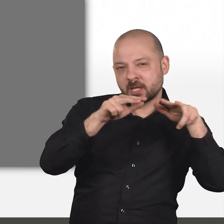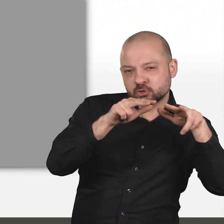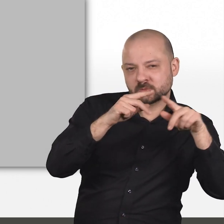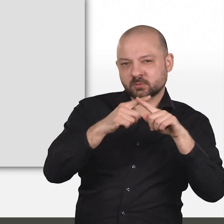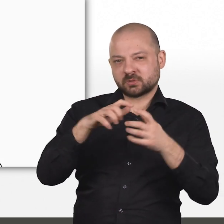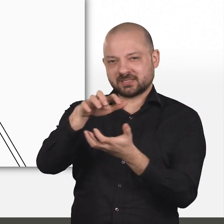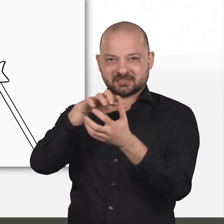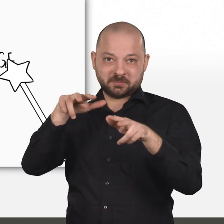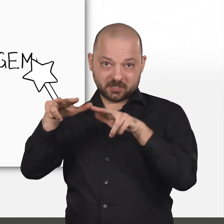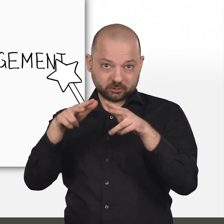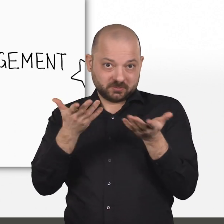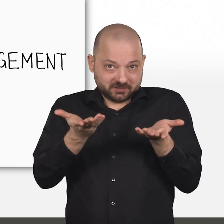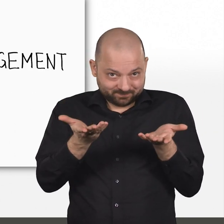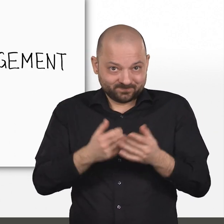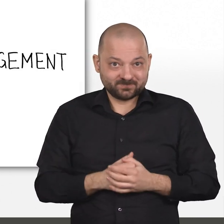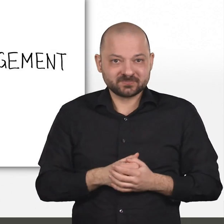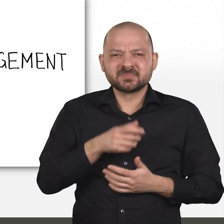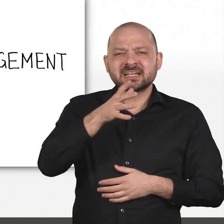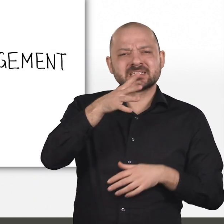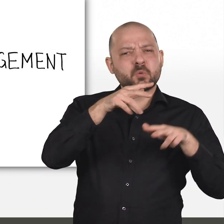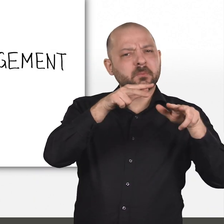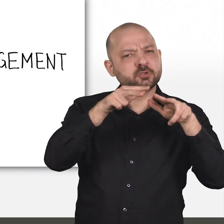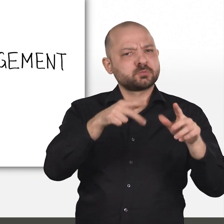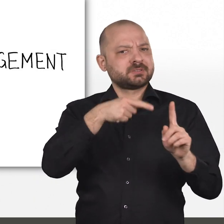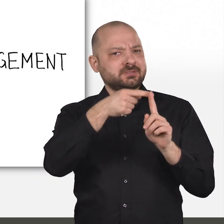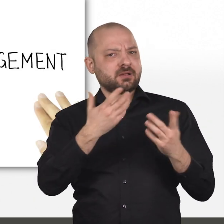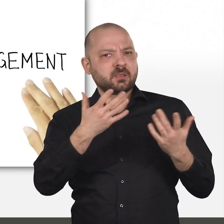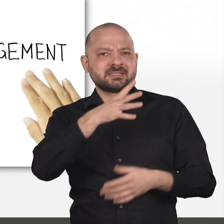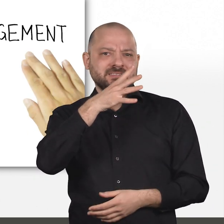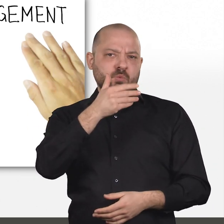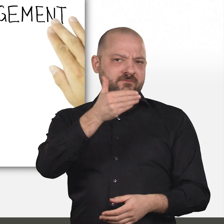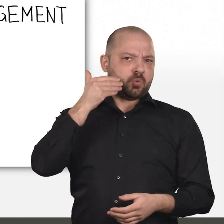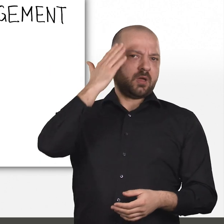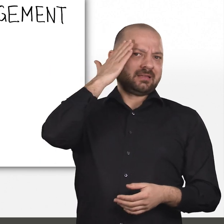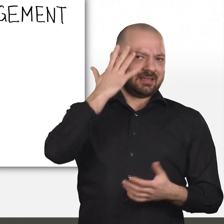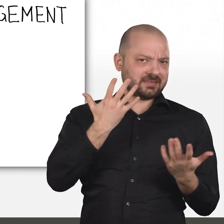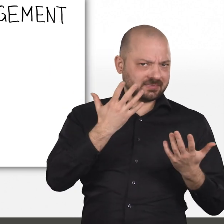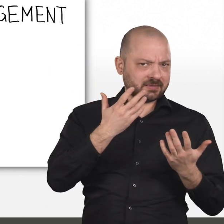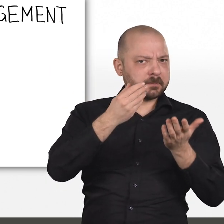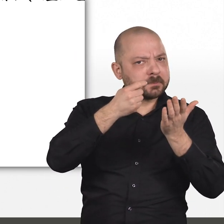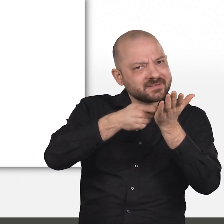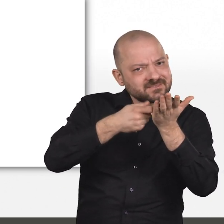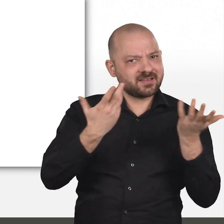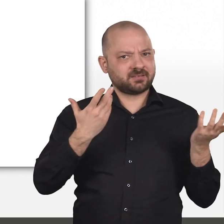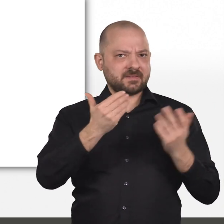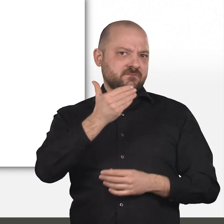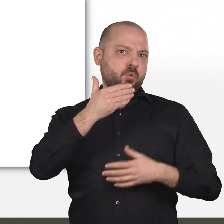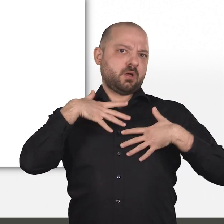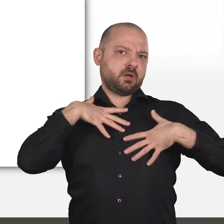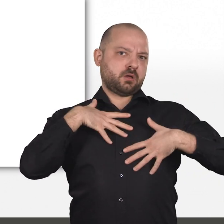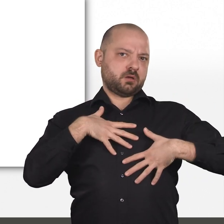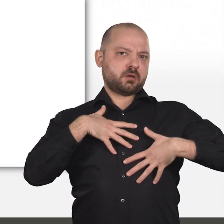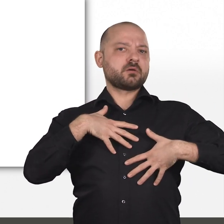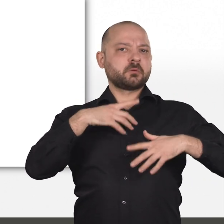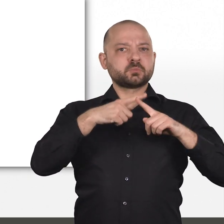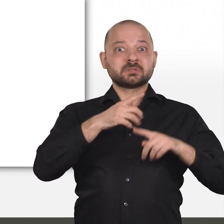lautet Risiko- und Krisenmanagement. Ziel des Risikomanagements ist es, Risiken im Vorfeld zu erkennen, zu